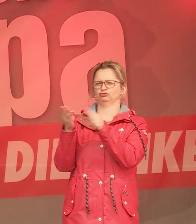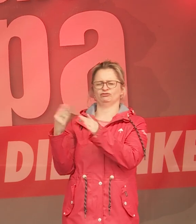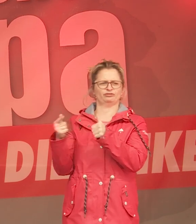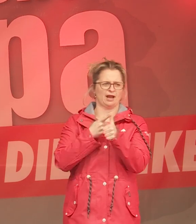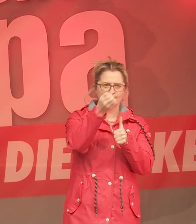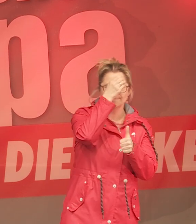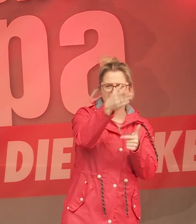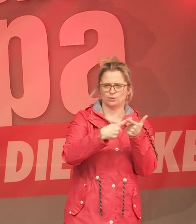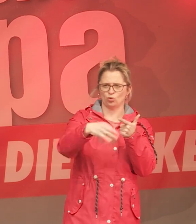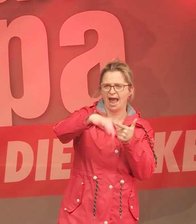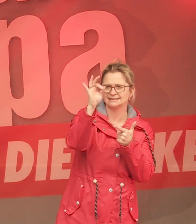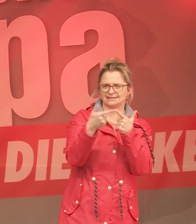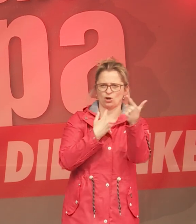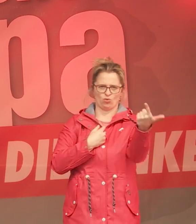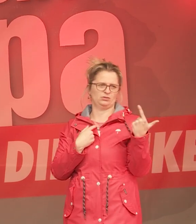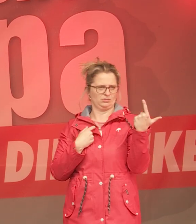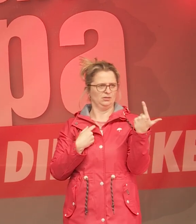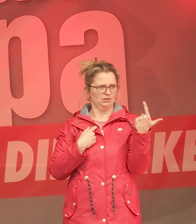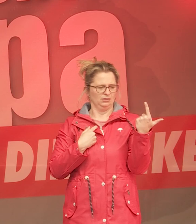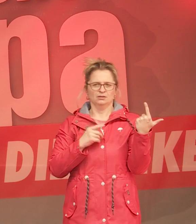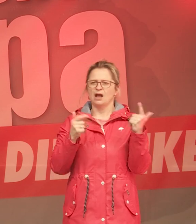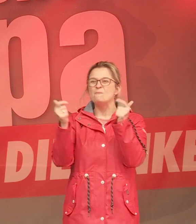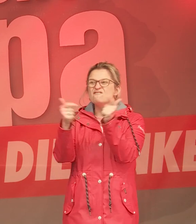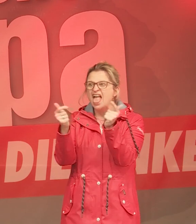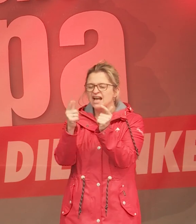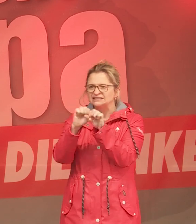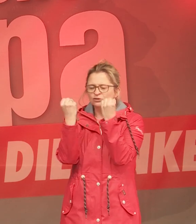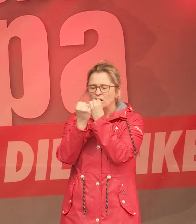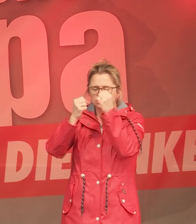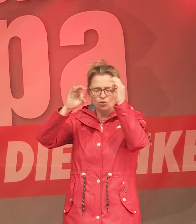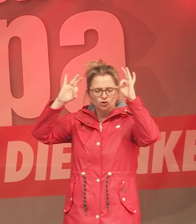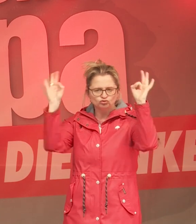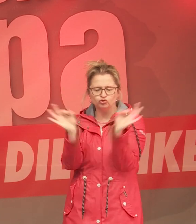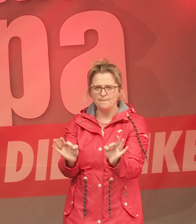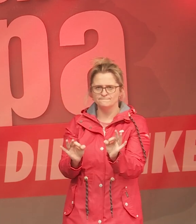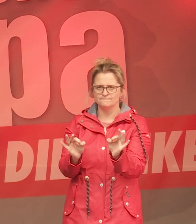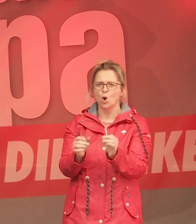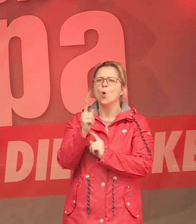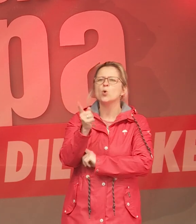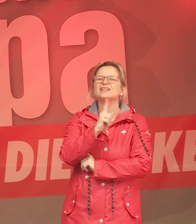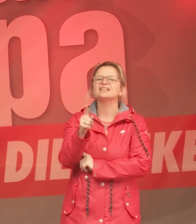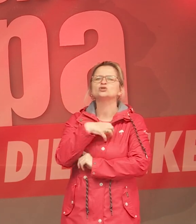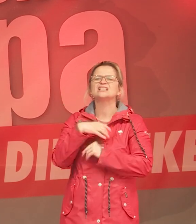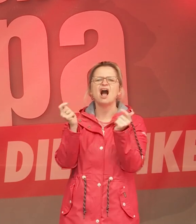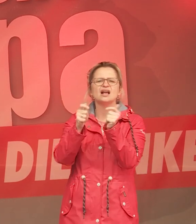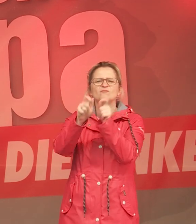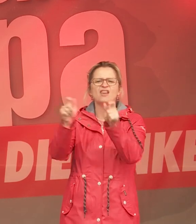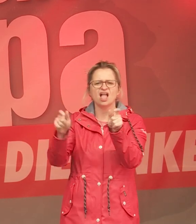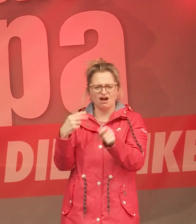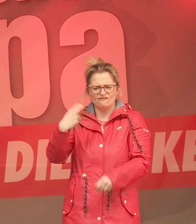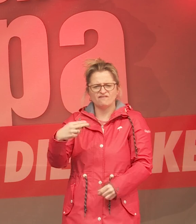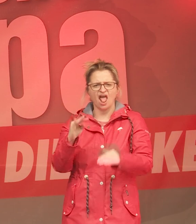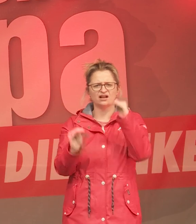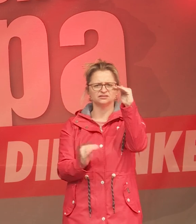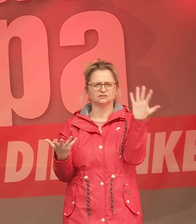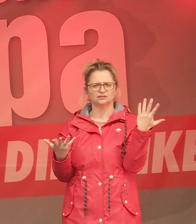Bildung, in der Erziehung. Wir haben einen extremen Pflegenotstand. 100.000 Krankenpflegerinnen fehlen allein